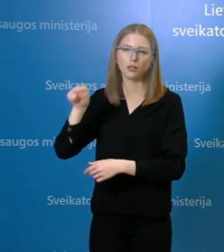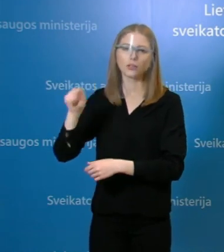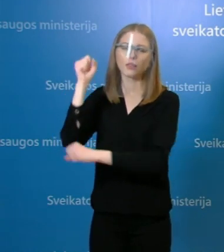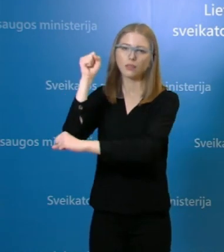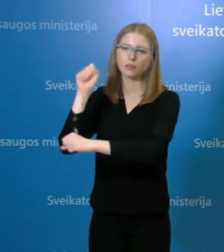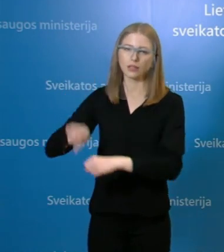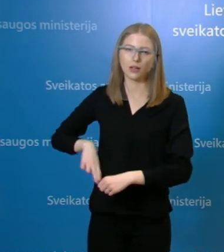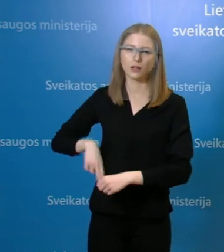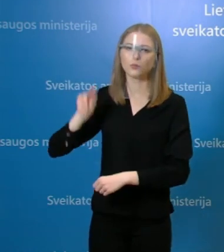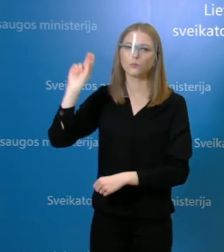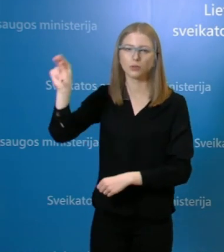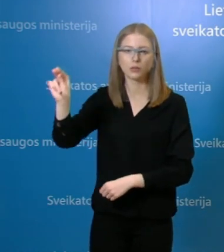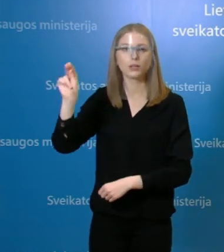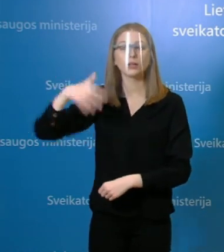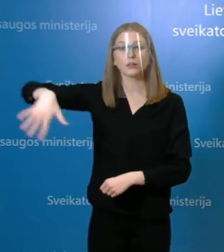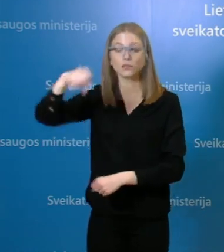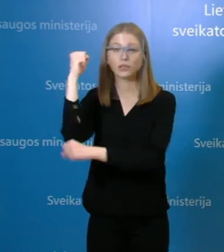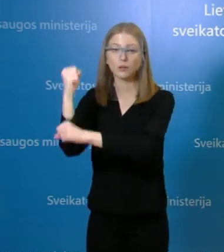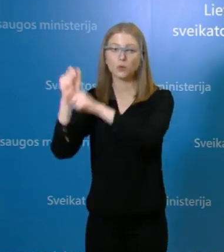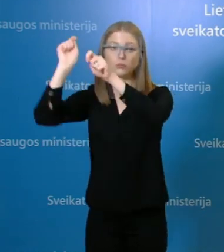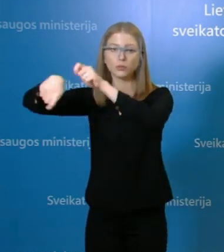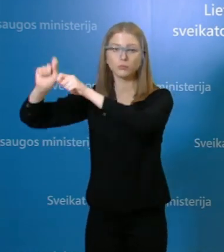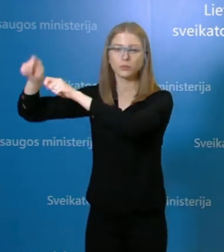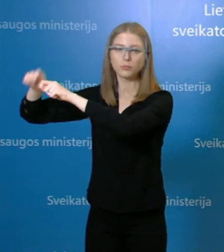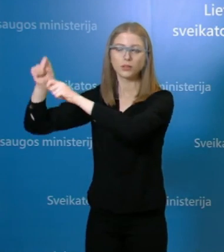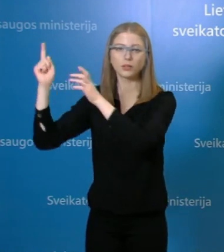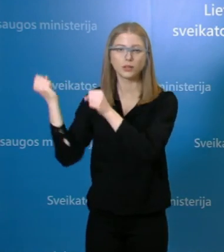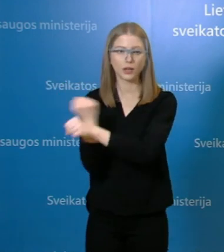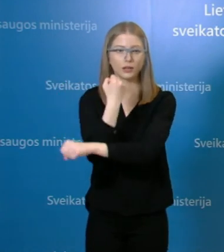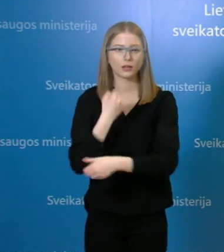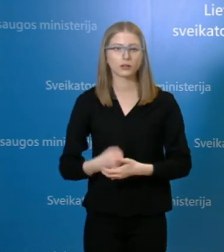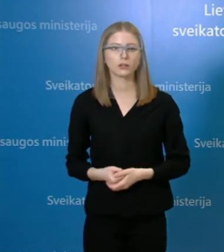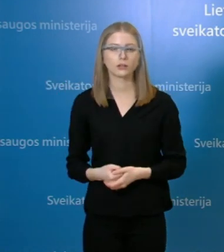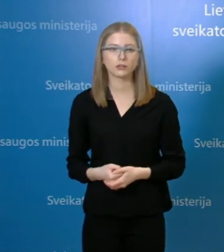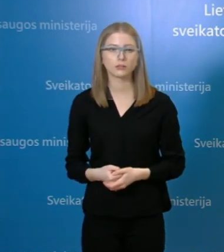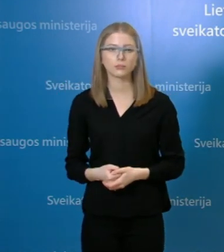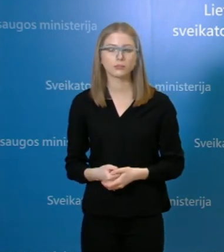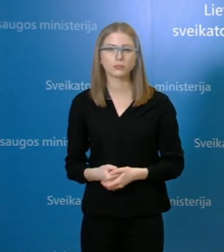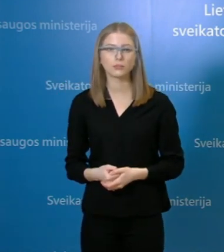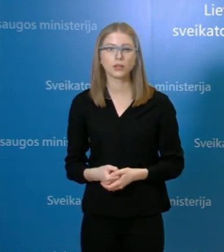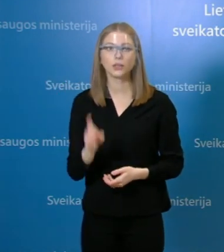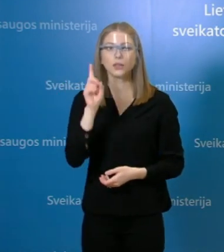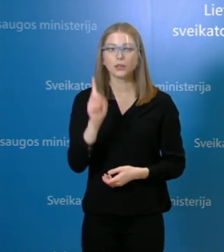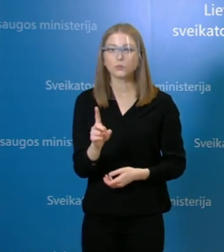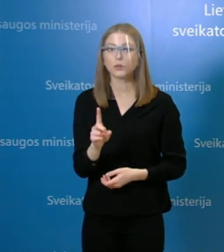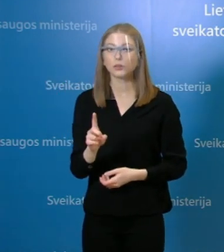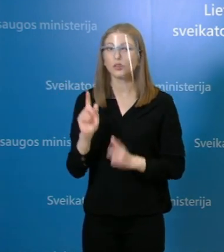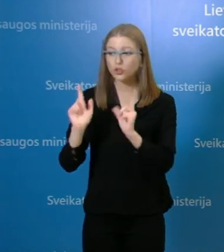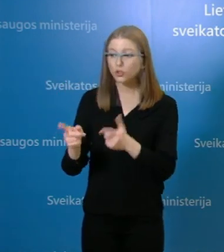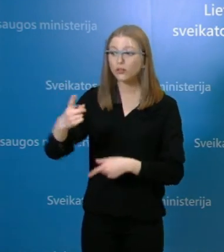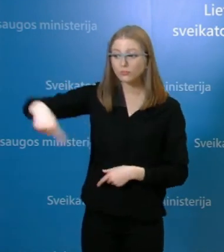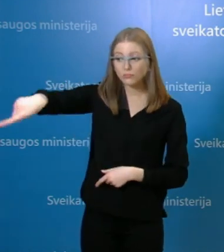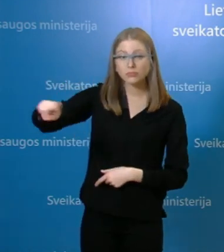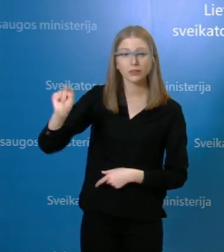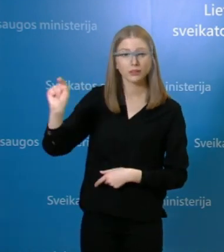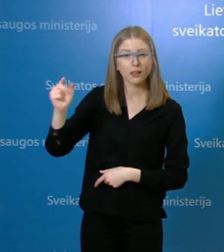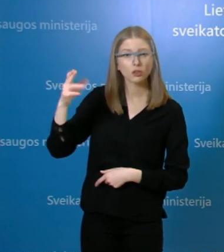darbuotojų ištyrimo, bet tai yra tik papildomos priemonas, dėl to, kad nėra labai primtų ir iškių įrodymų, kad asmo